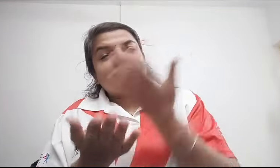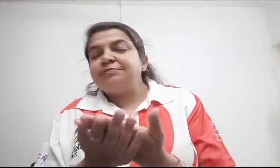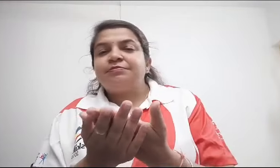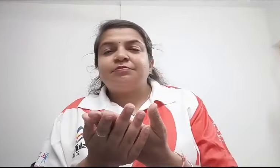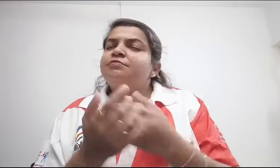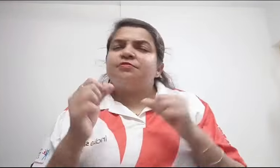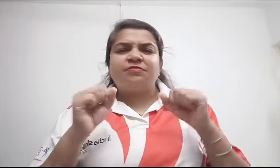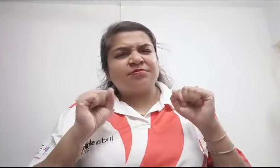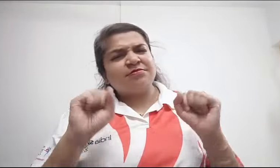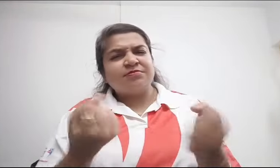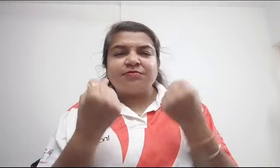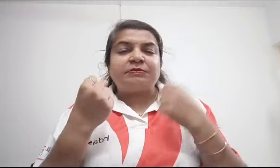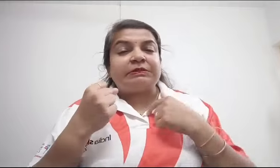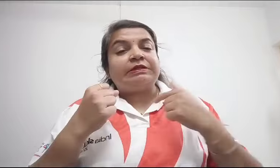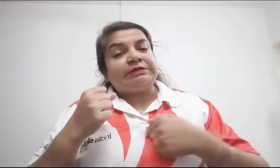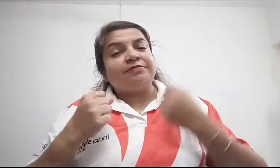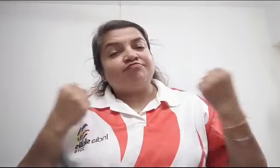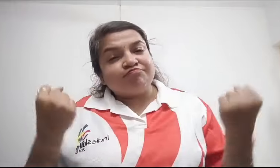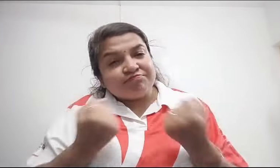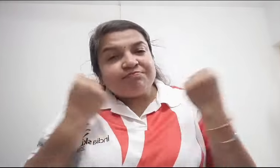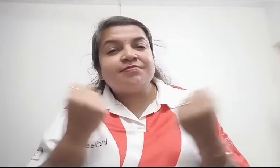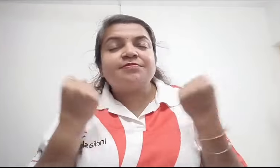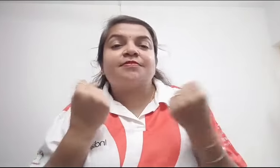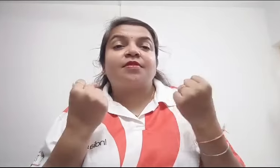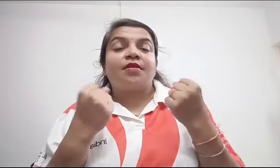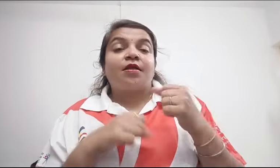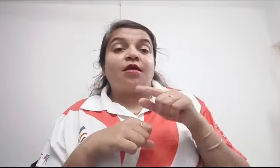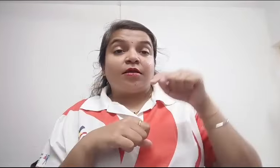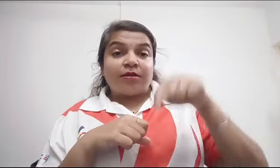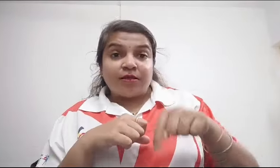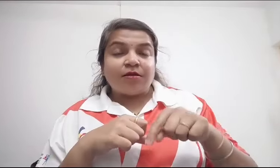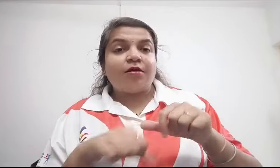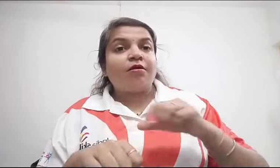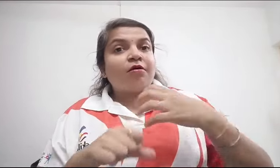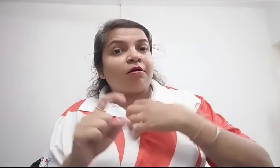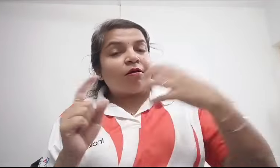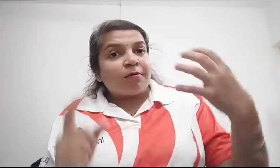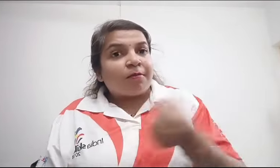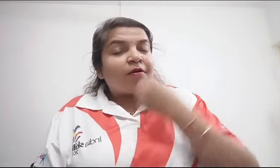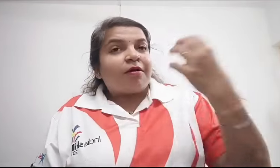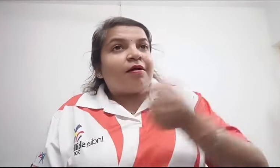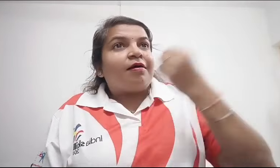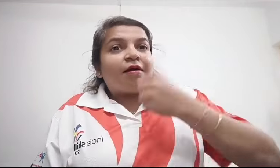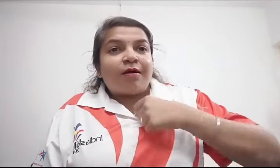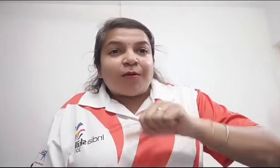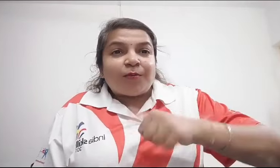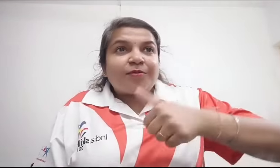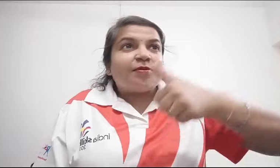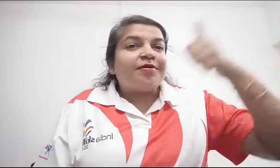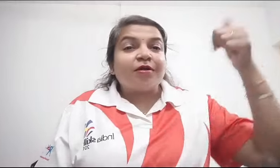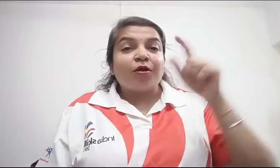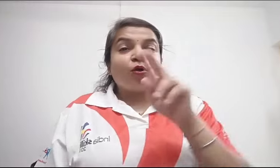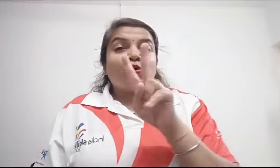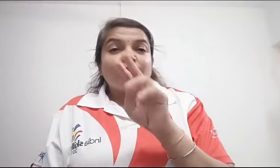के लिए चुन लिया, मैं फिर कॉम्पिटीशन के लिए कॉलेज, पढ़ाई, घर का काम,